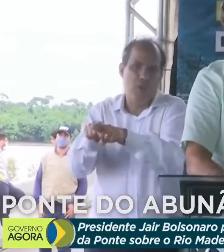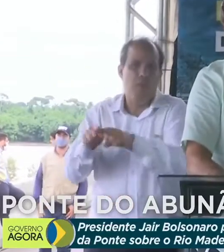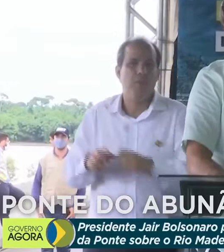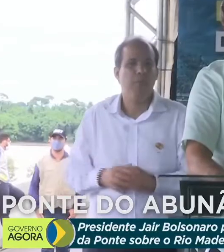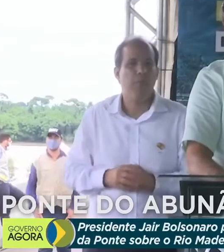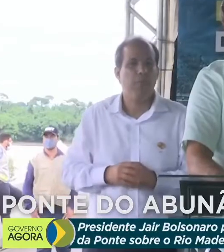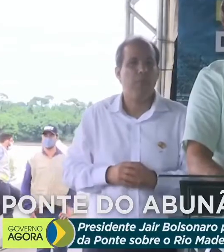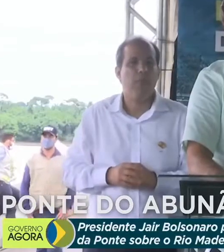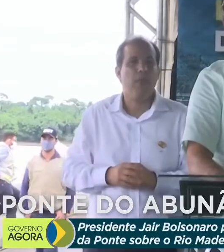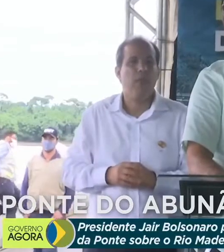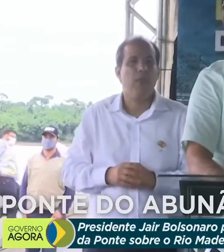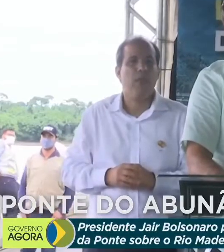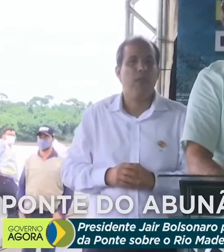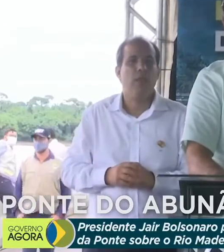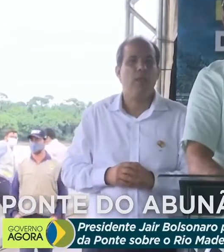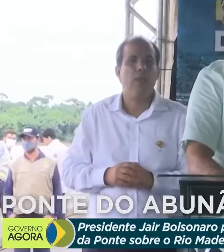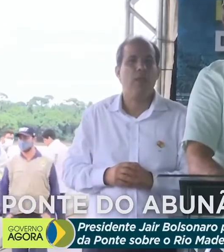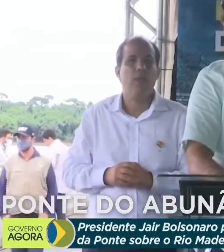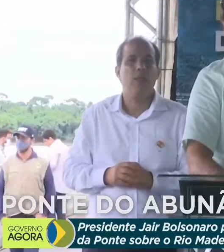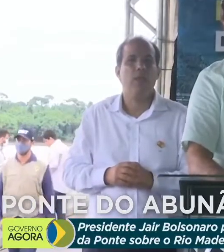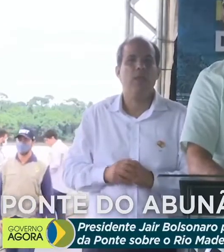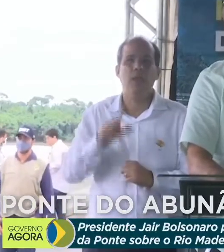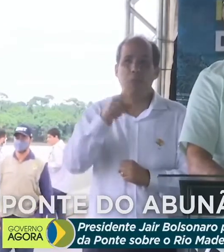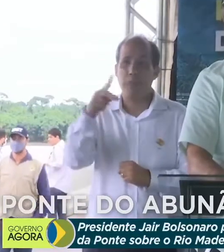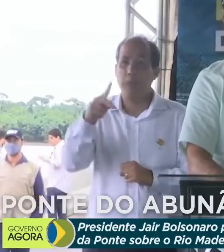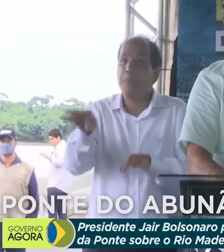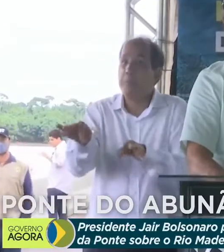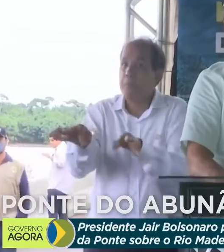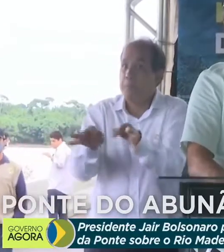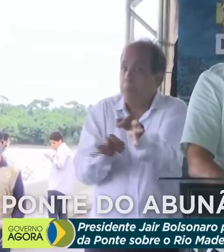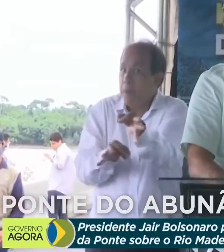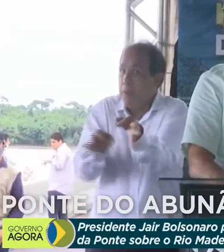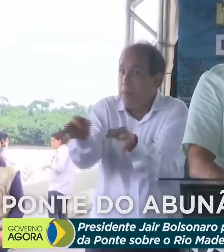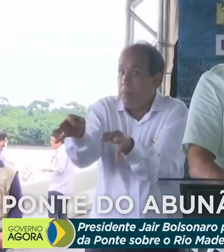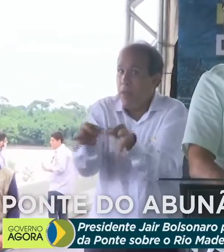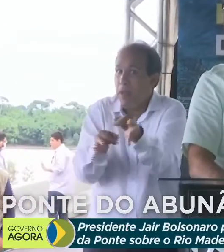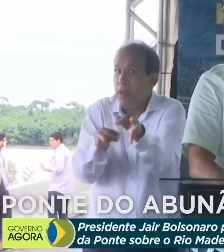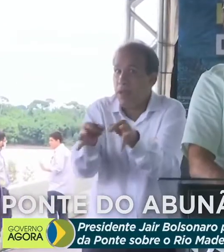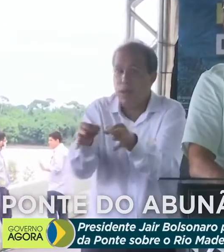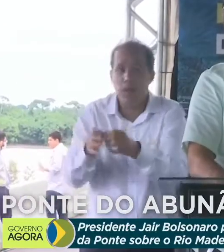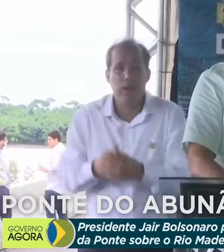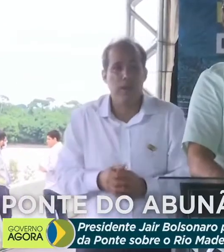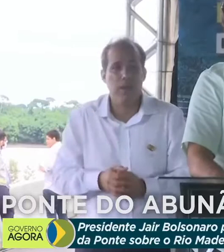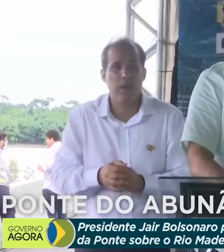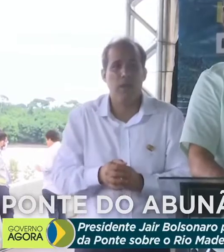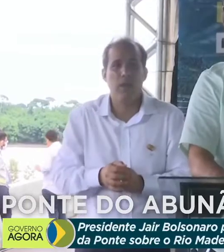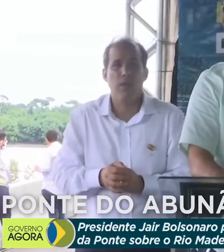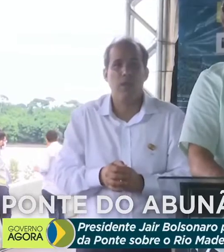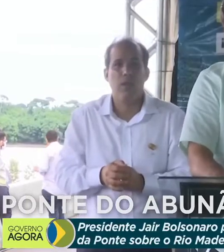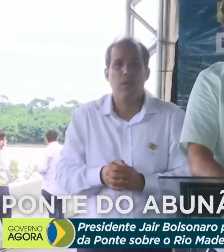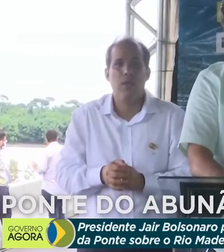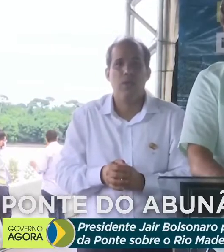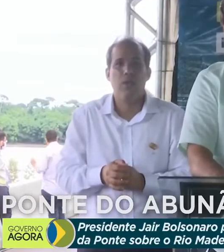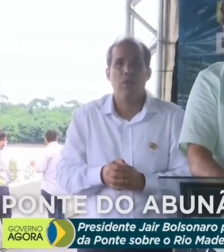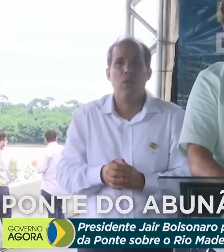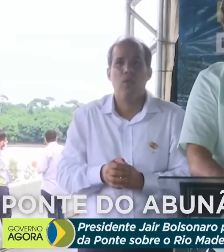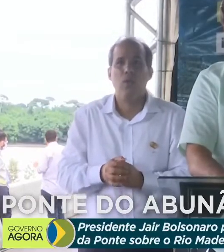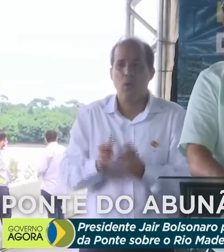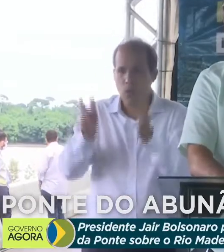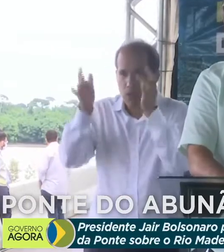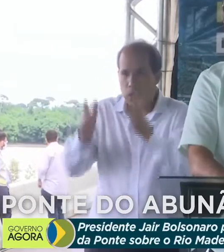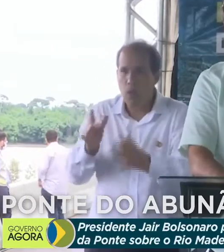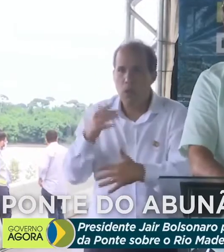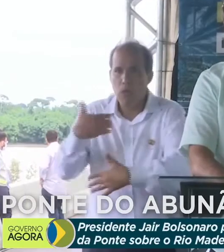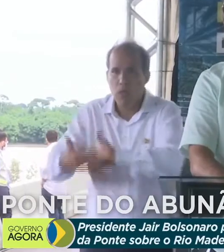ELP, se prepare, não vai ficar de graça no barato que vocês estão